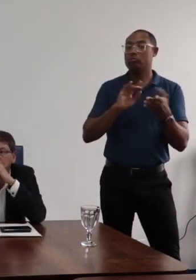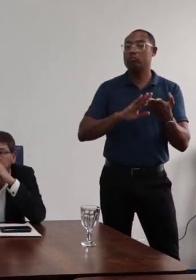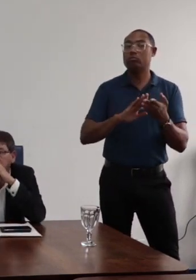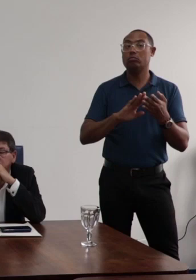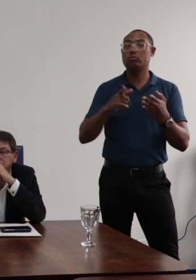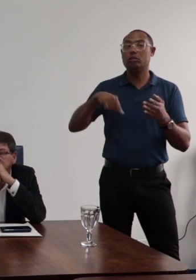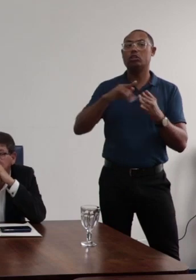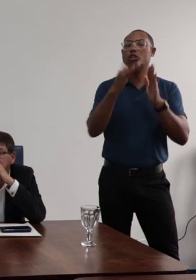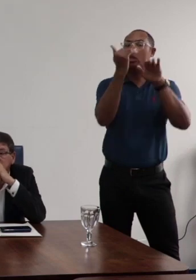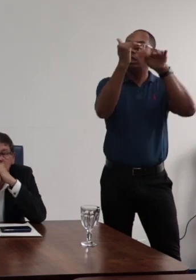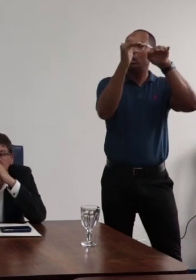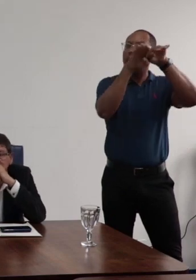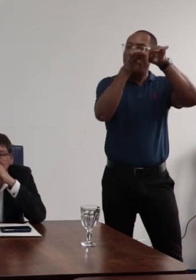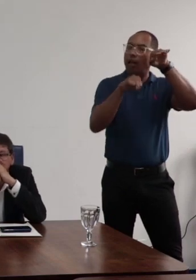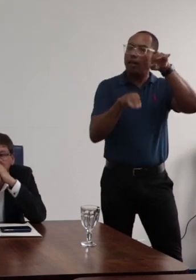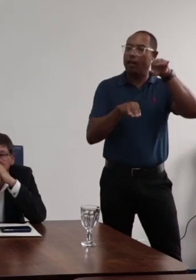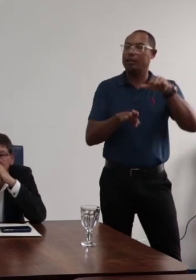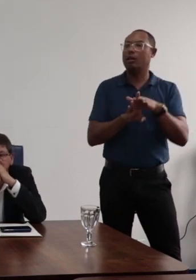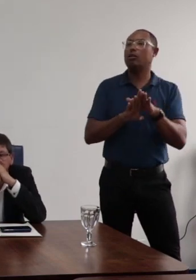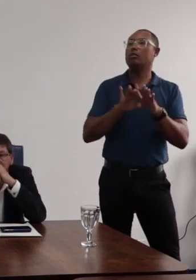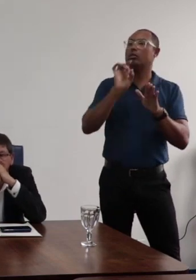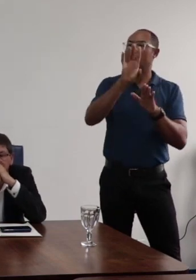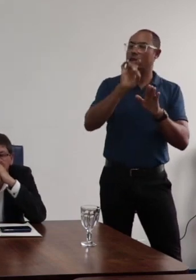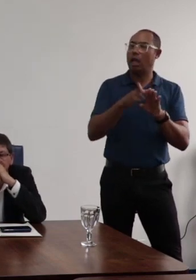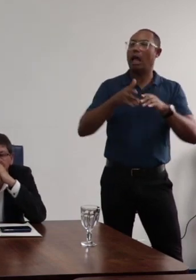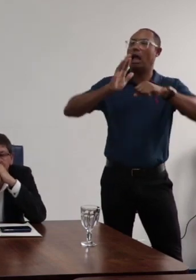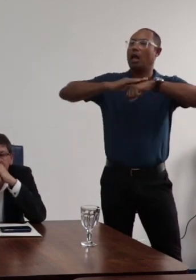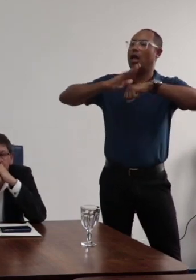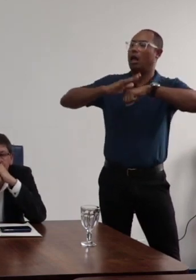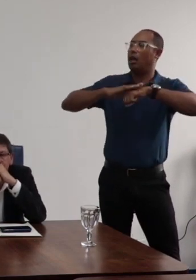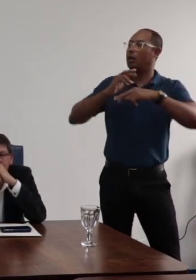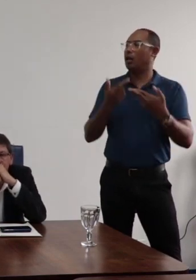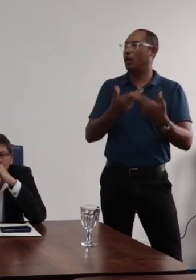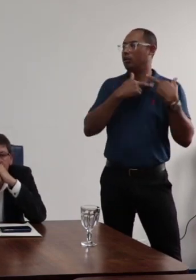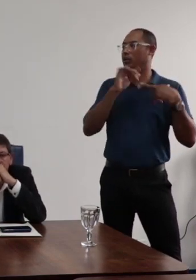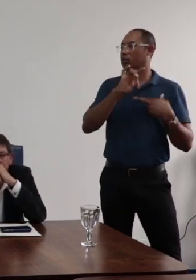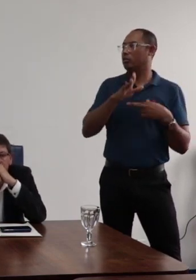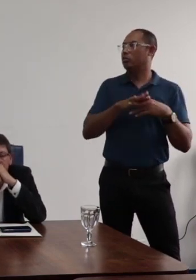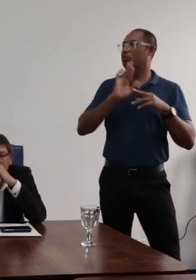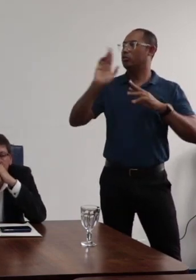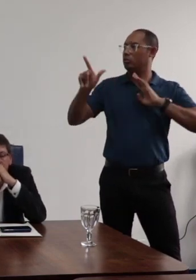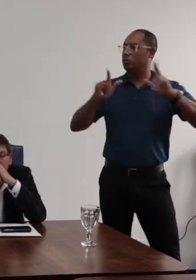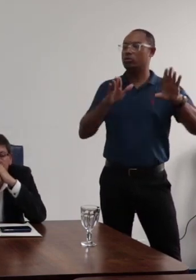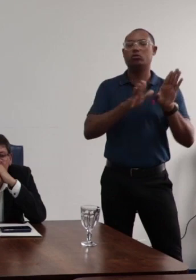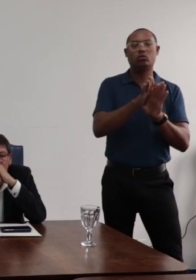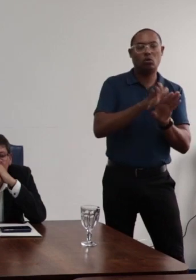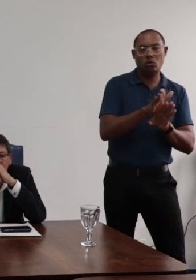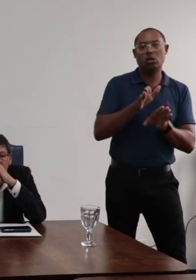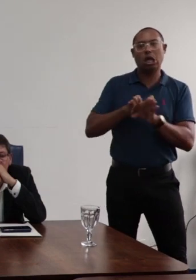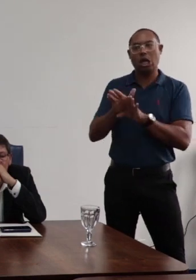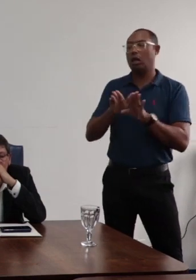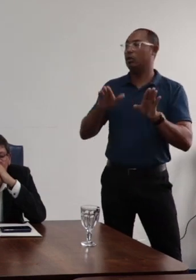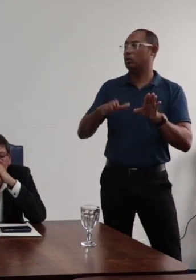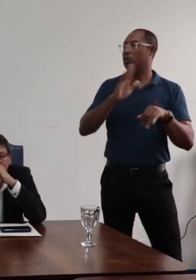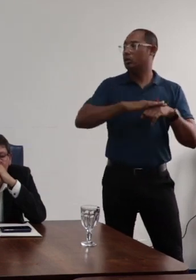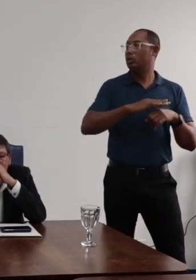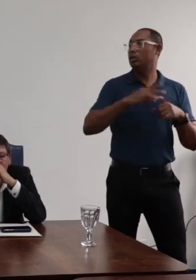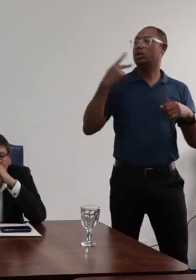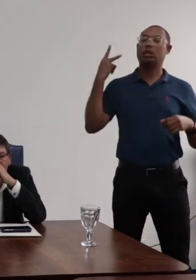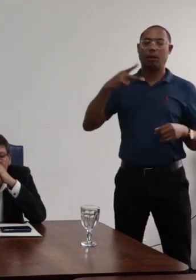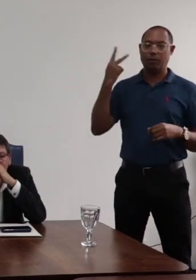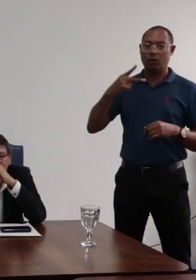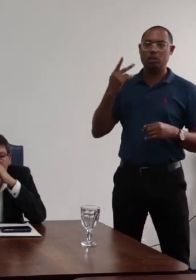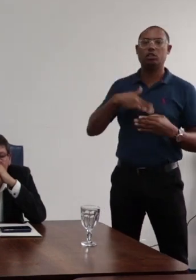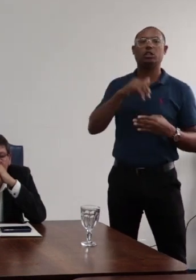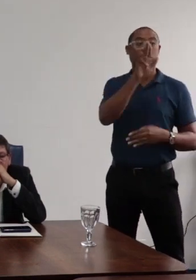em termos de hierarquia, mas tem as atribuições que são diferentes dos dois conceitos. Entende-se que a atribuição da política